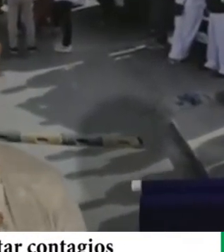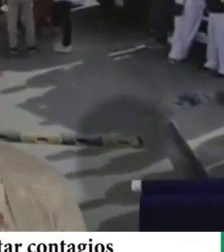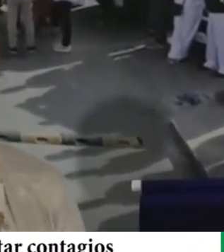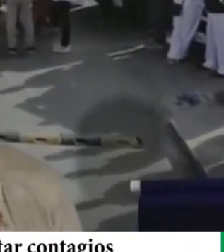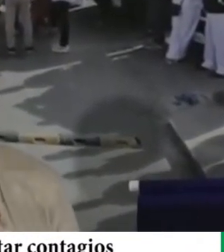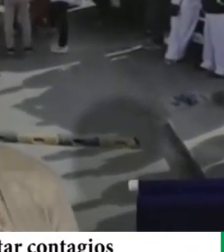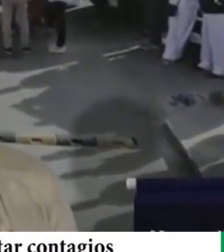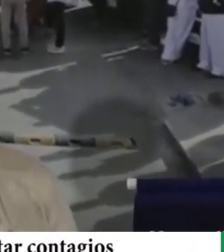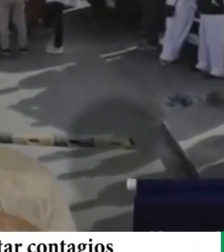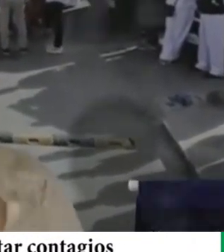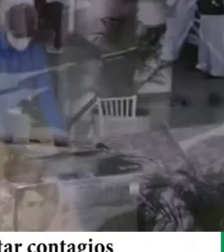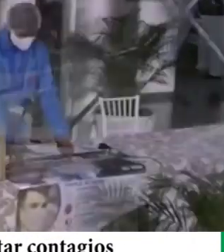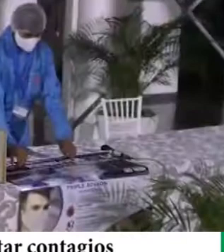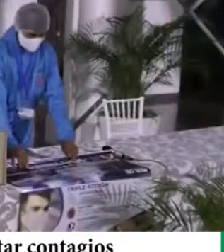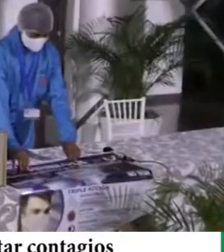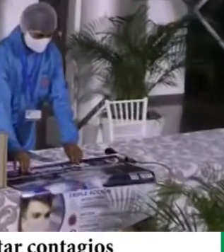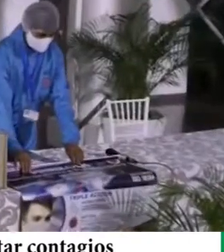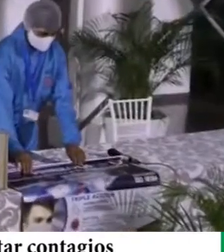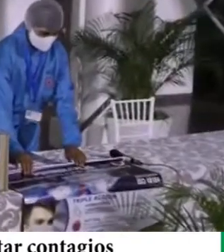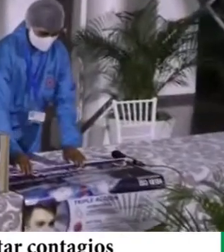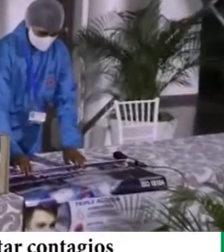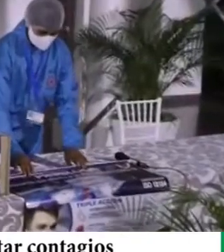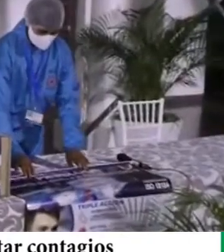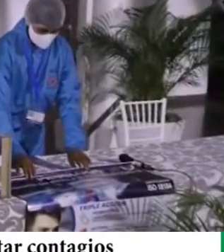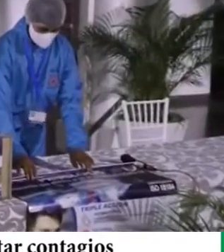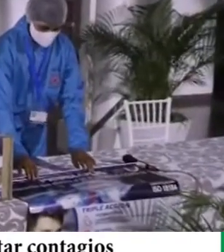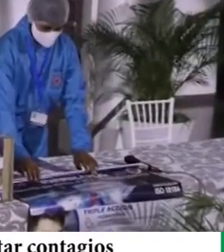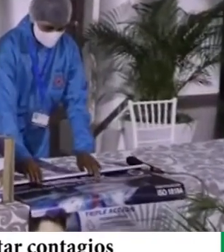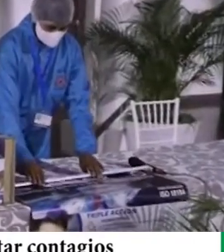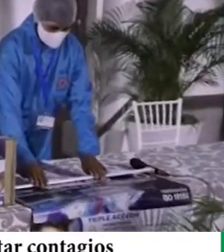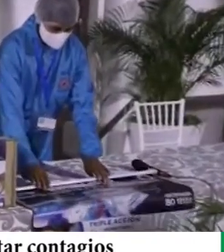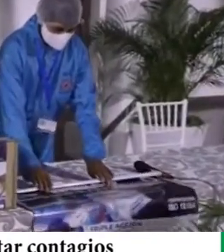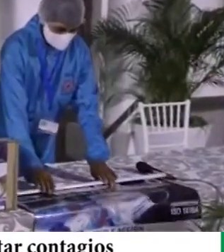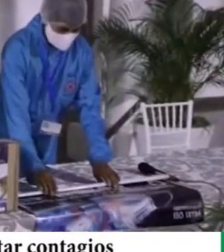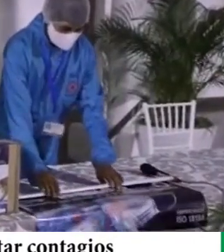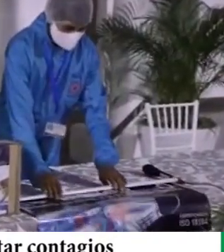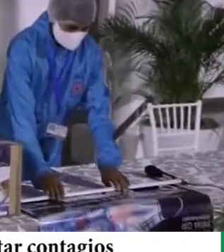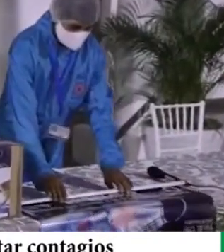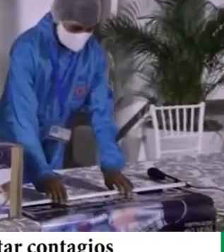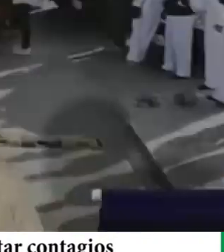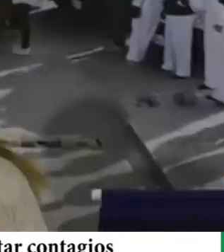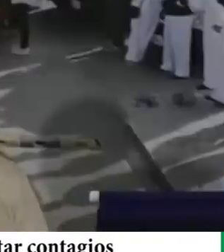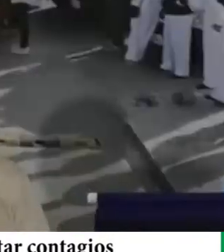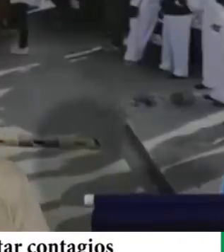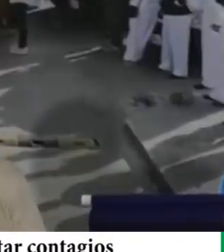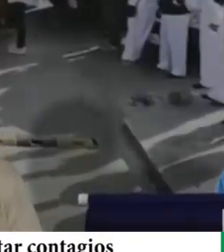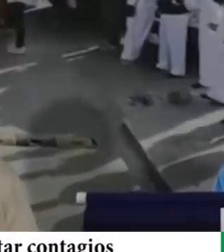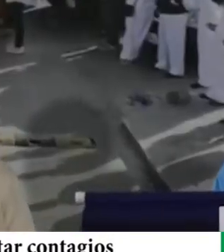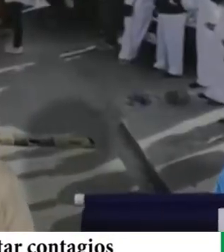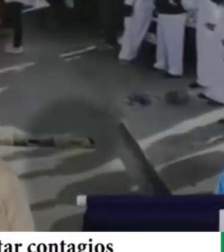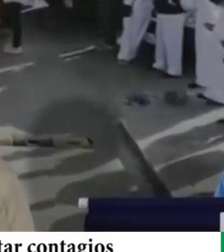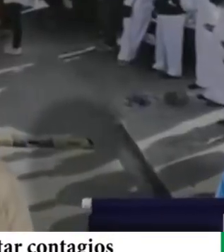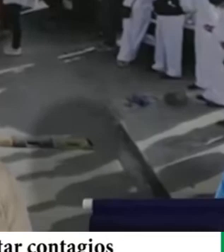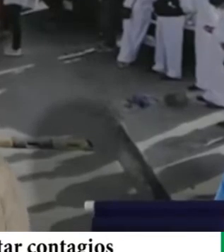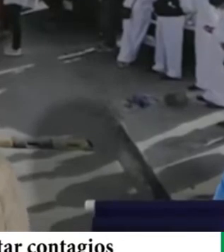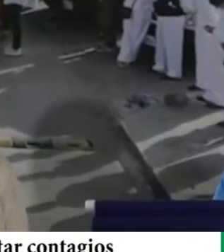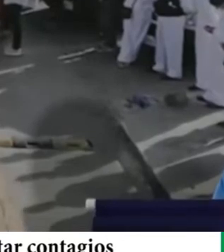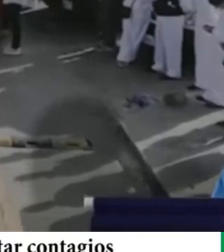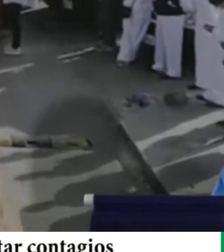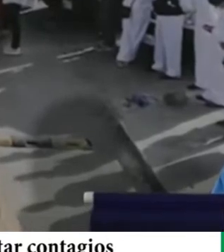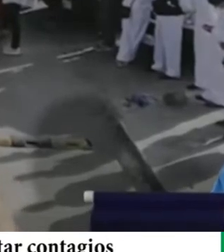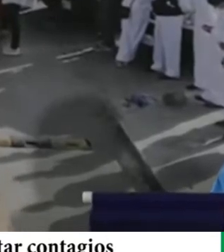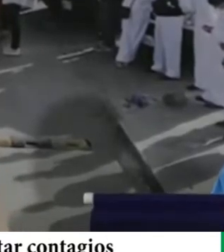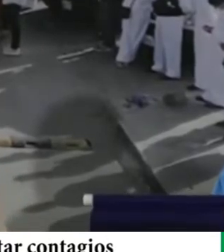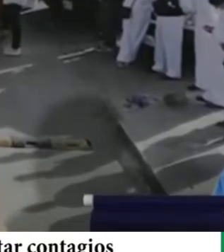Con la triple protección. A ProBlock les deseo todo lo mejor. Santa Cruz requiere. Bolivia requiere de gente como ustedes. Que no